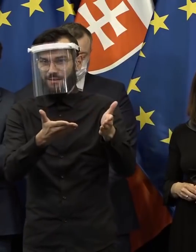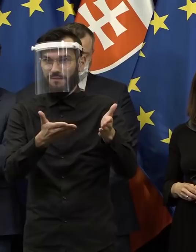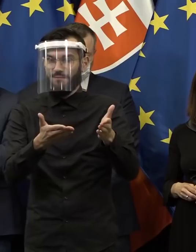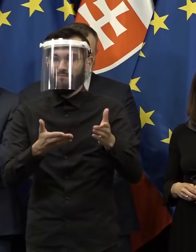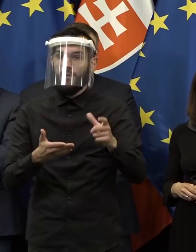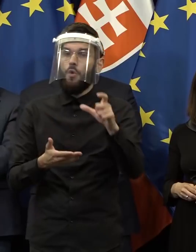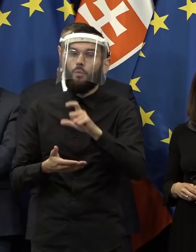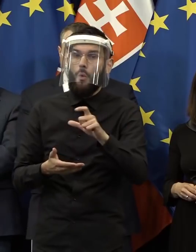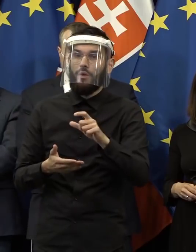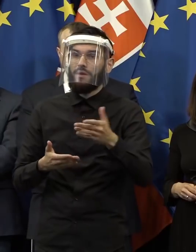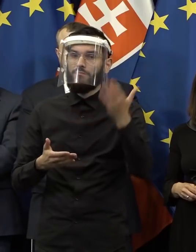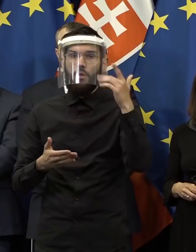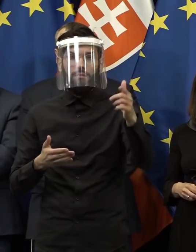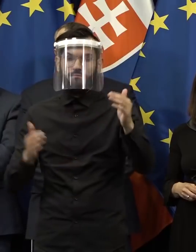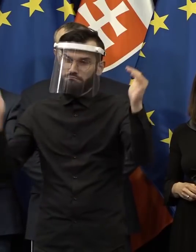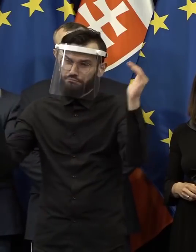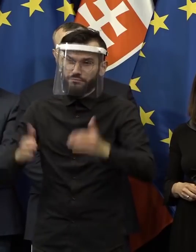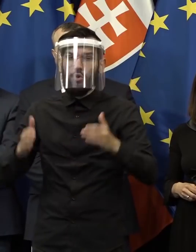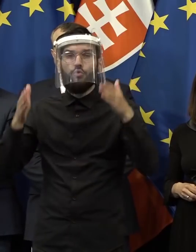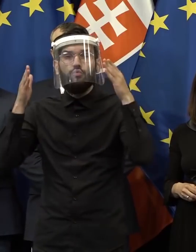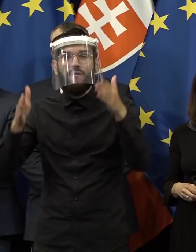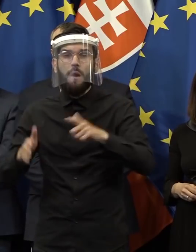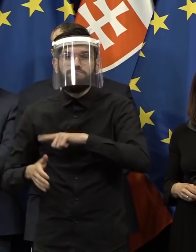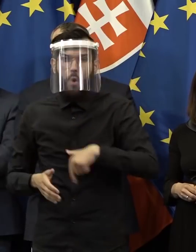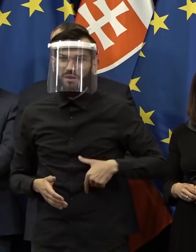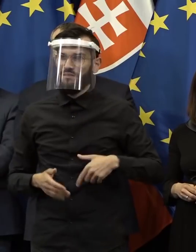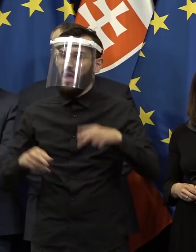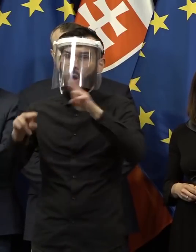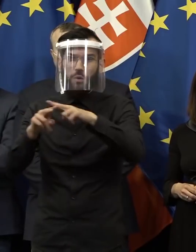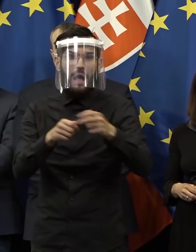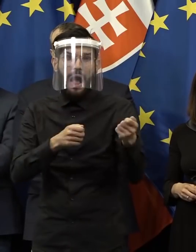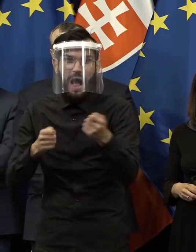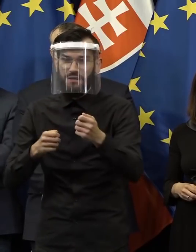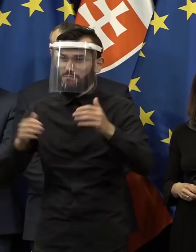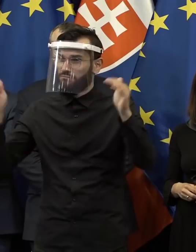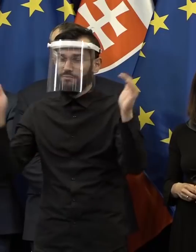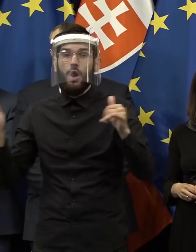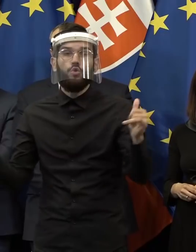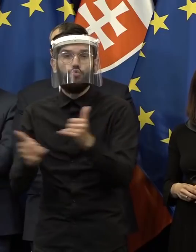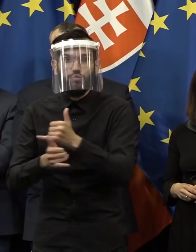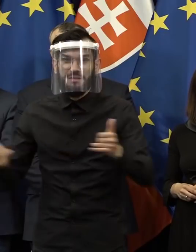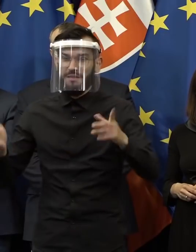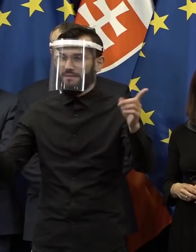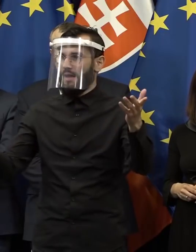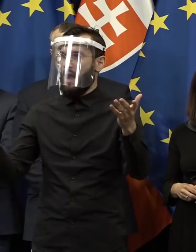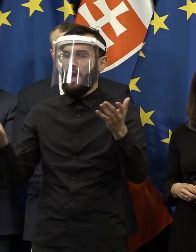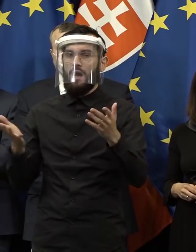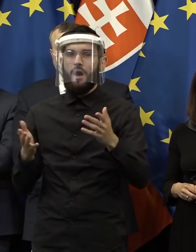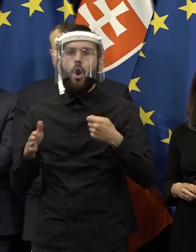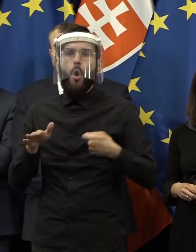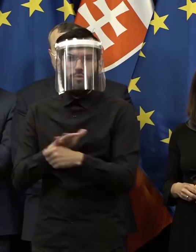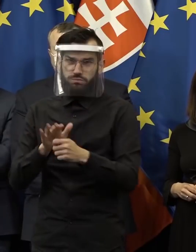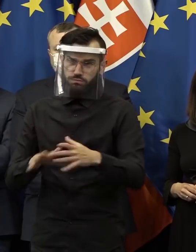najnižšiu dôveru v políciu, najnižšiu dôveru v ostatné orgány, či ne v trestnom konaní, najvyššiu korupciu a